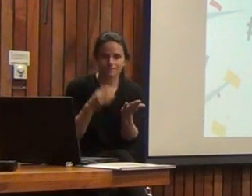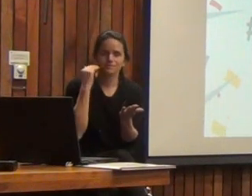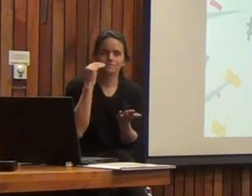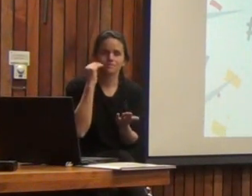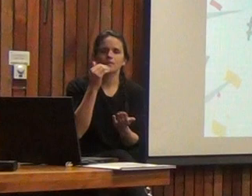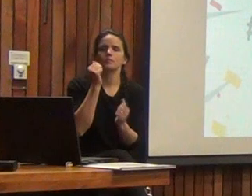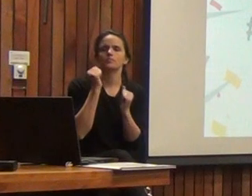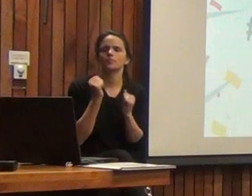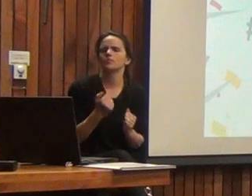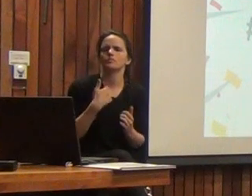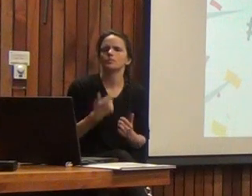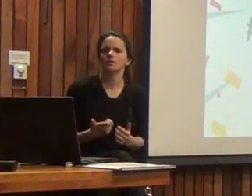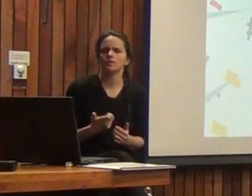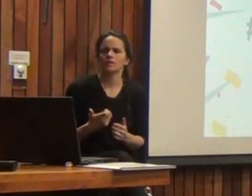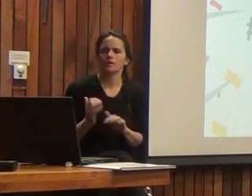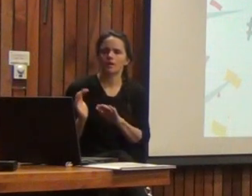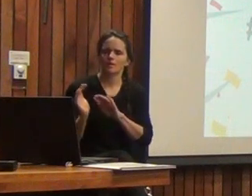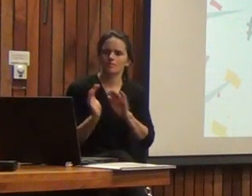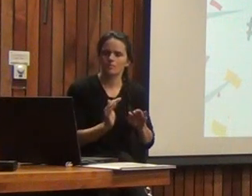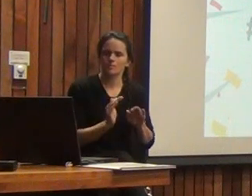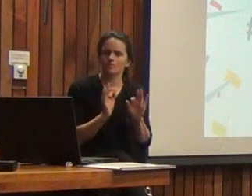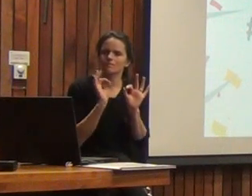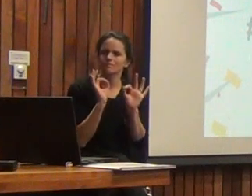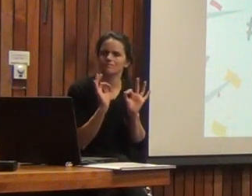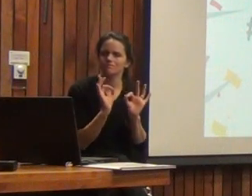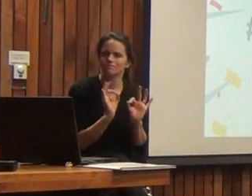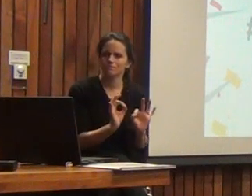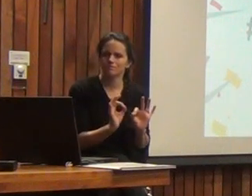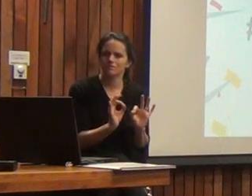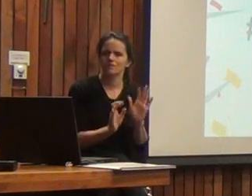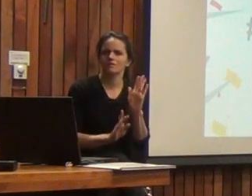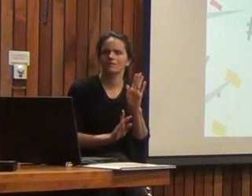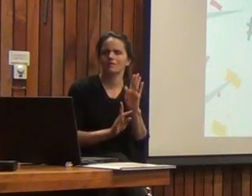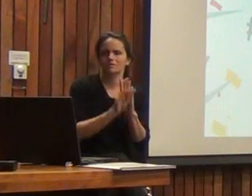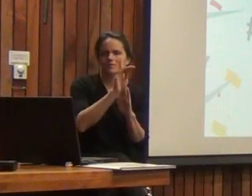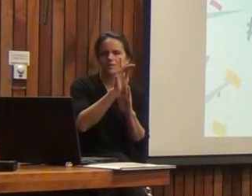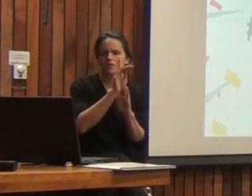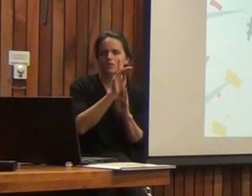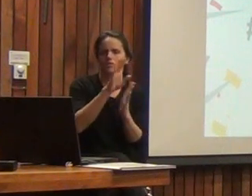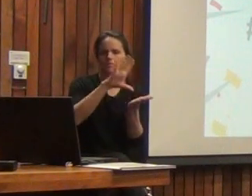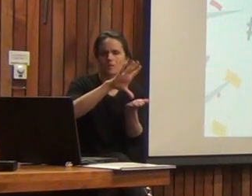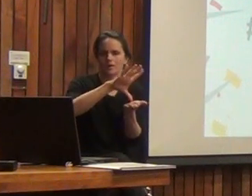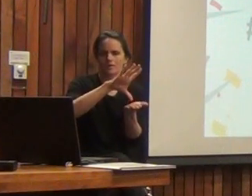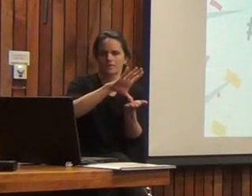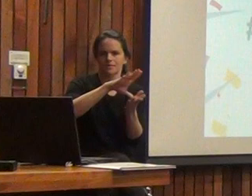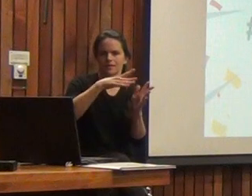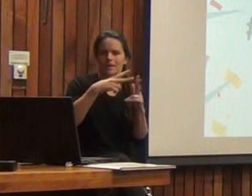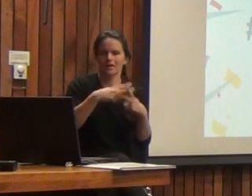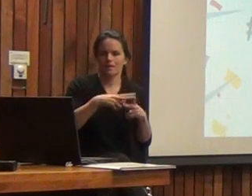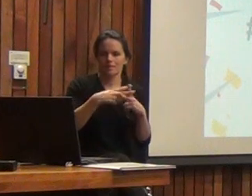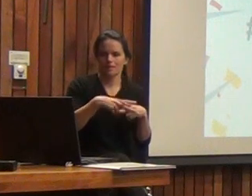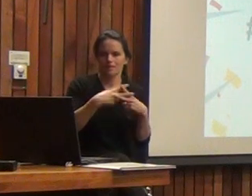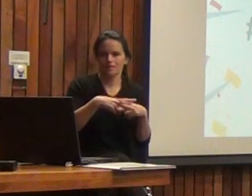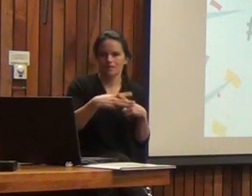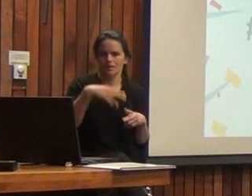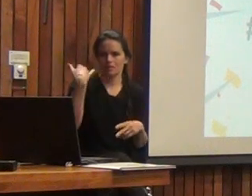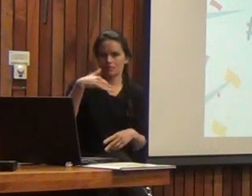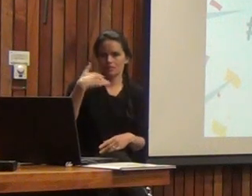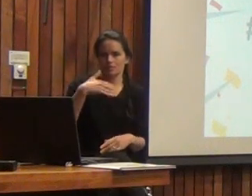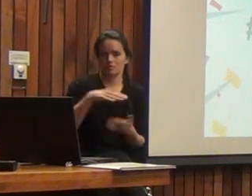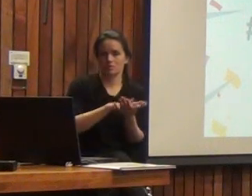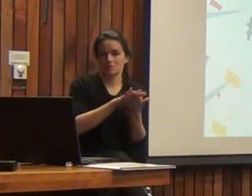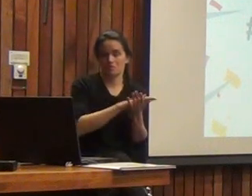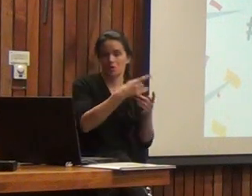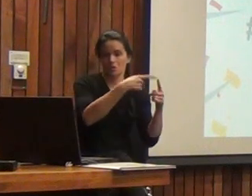haciendo es poder contribuir precisamente al desarrollo del país con una herramienta que es tan relevante en Estados